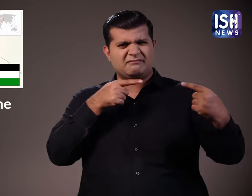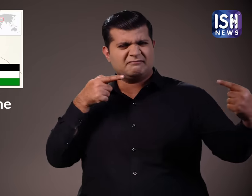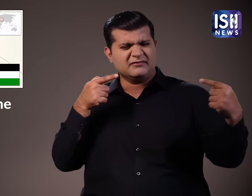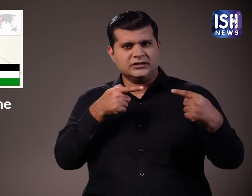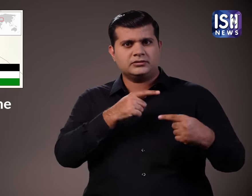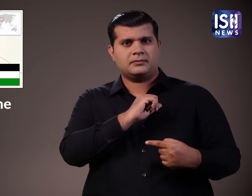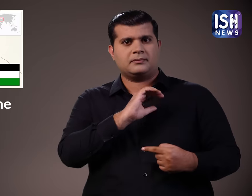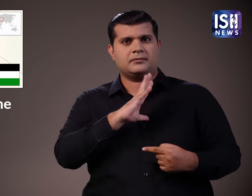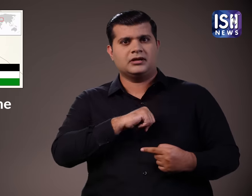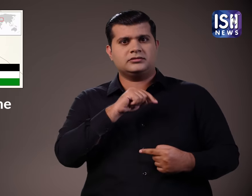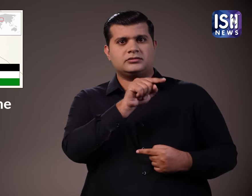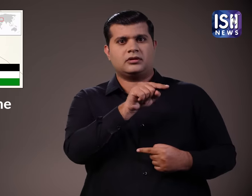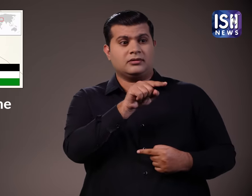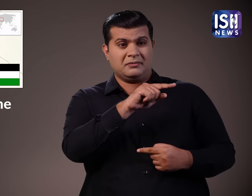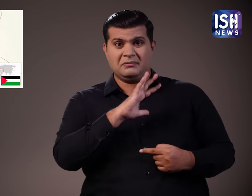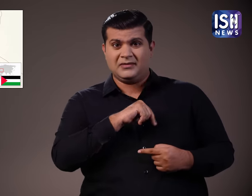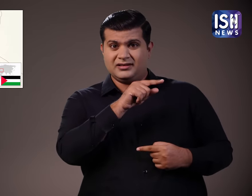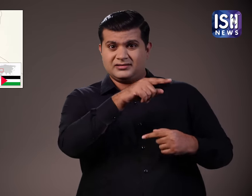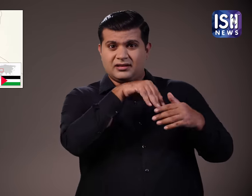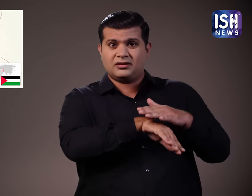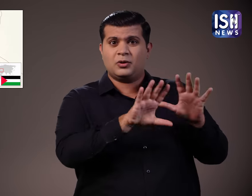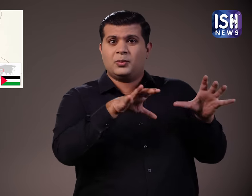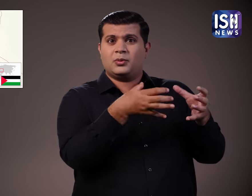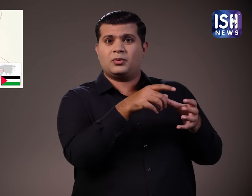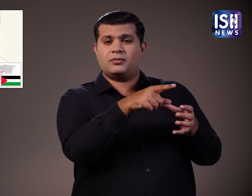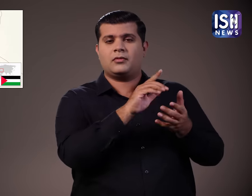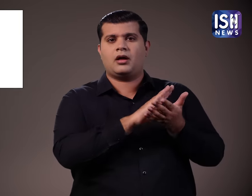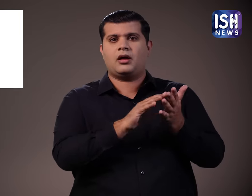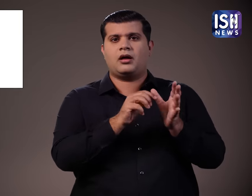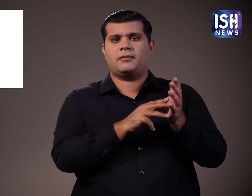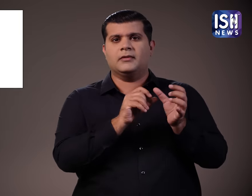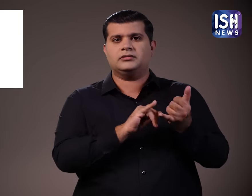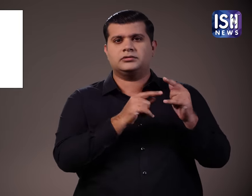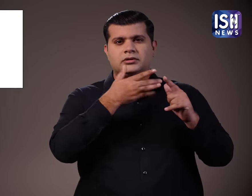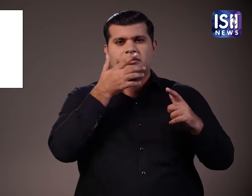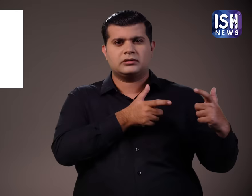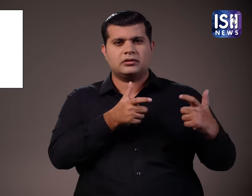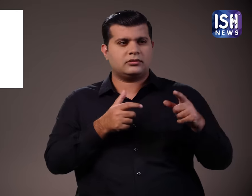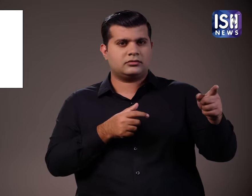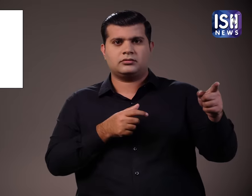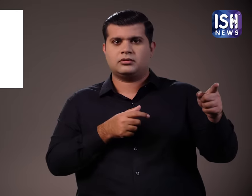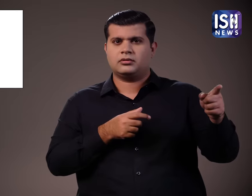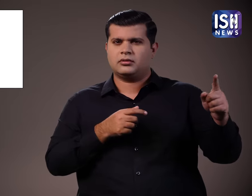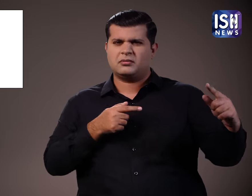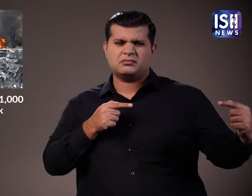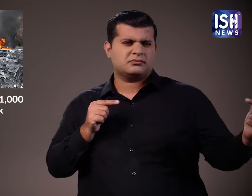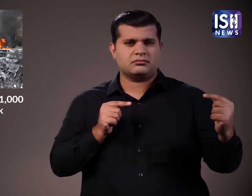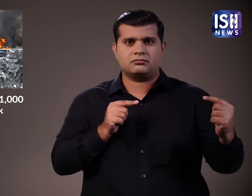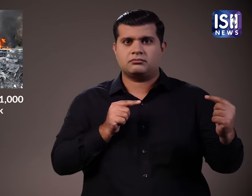इसराइल बनाम फिलिस्तीन है ये असल में इसराइल बनाम फिलिस्तीन का उगरवादी समूँ है जिसे हमास कहा